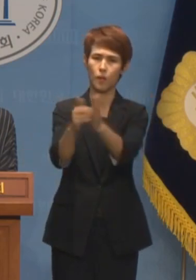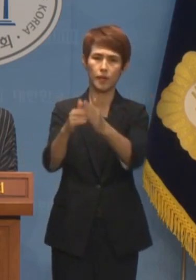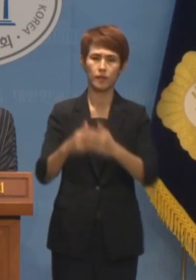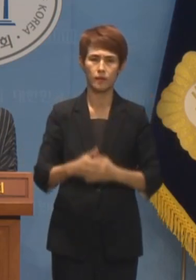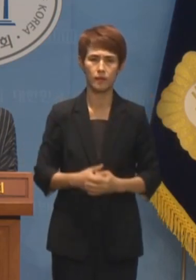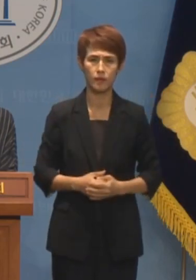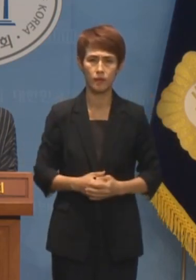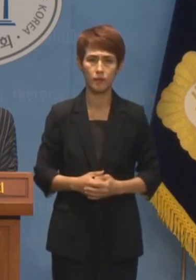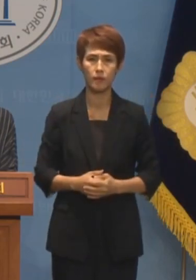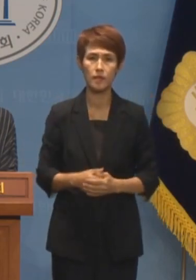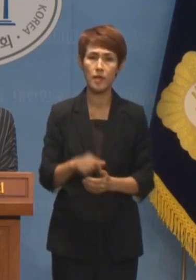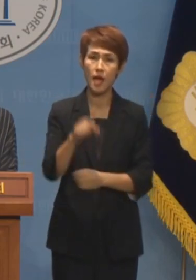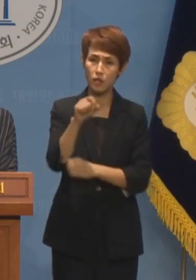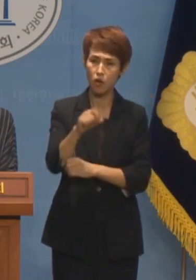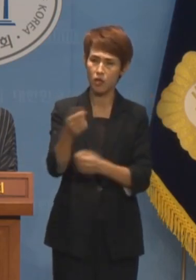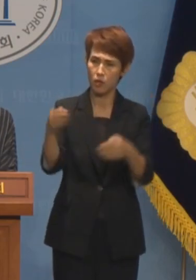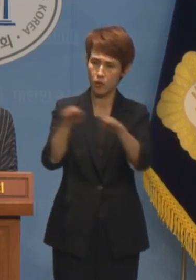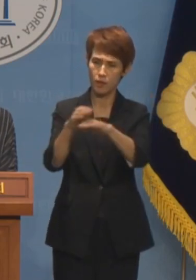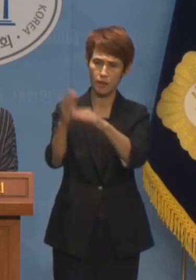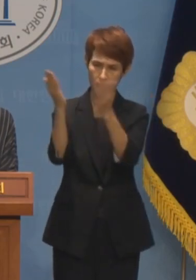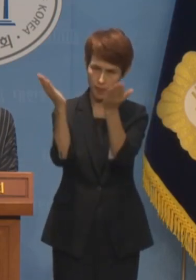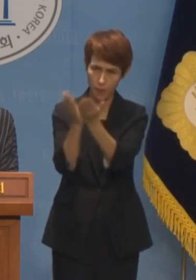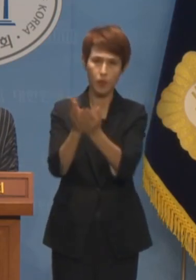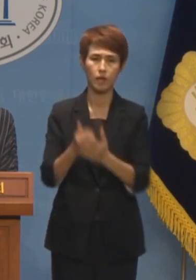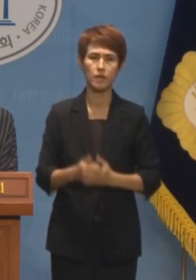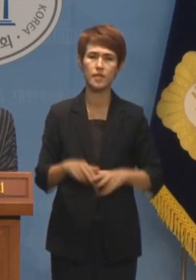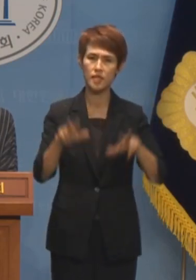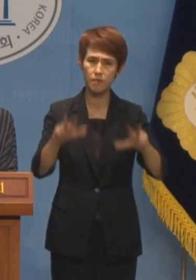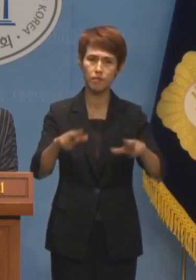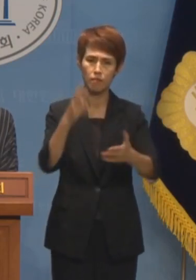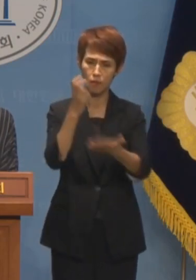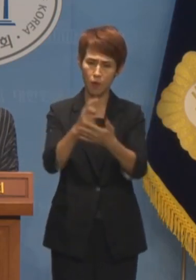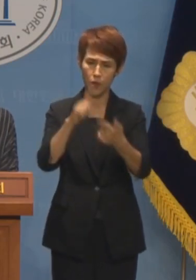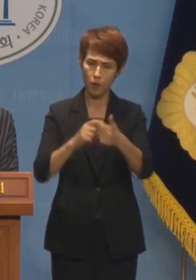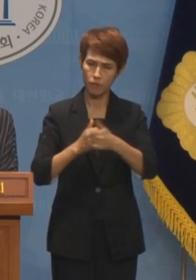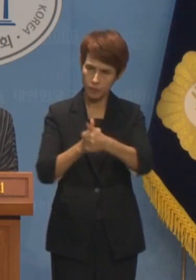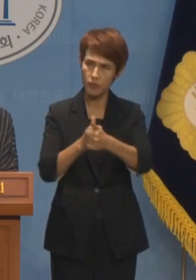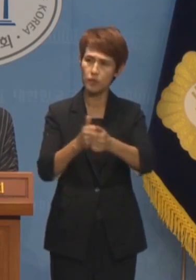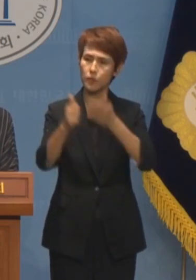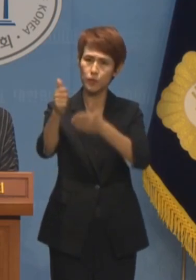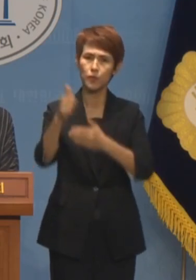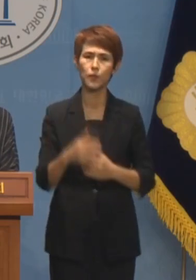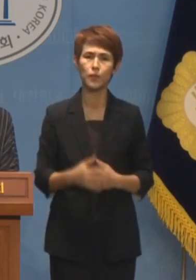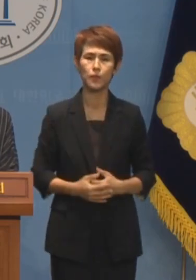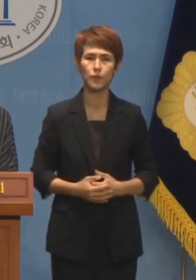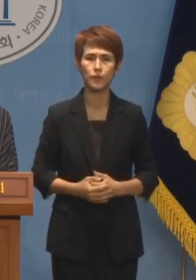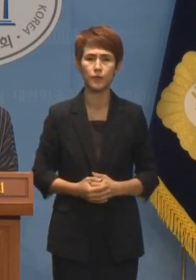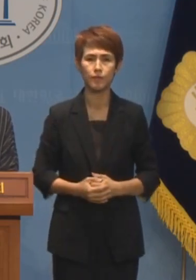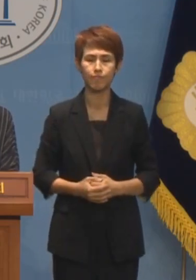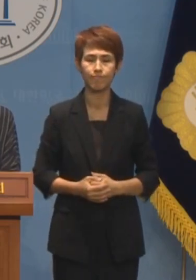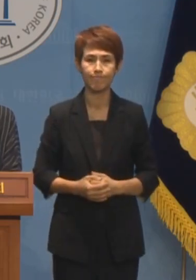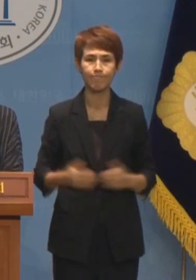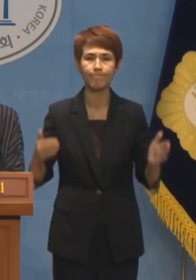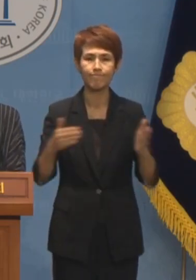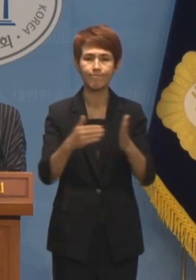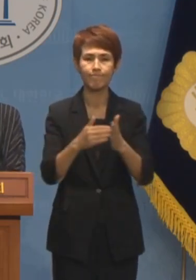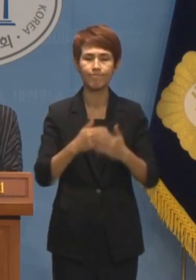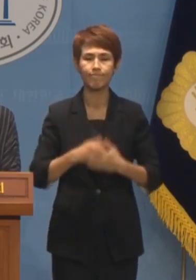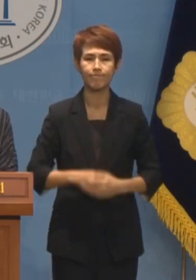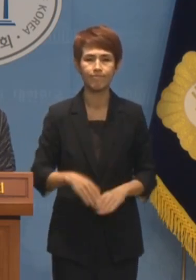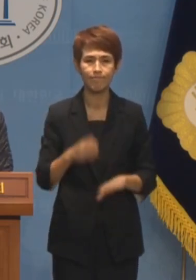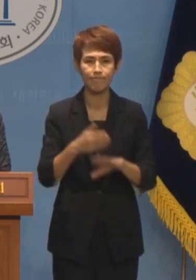행정기관답게 지금 당장 법대로 집행하십시오. 이상 브리핑 마치겠습니다.